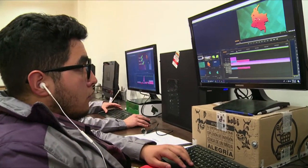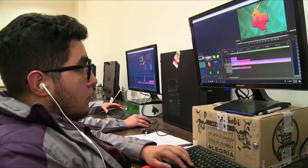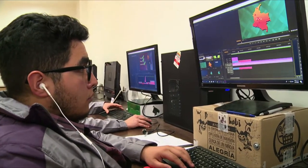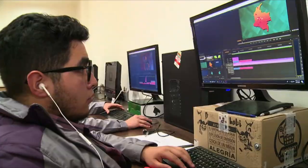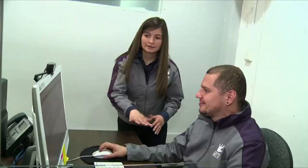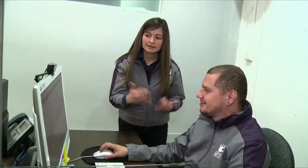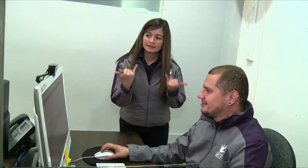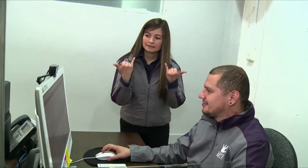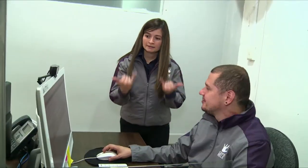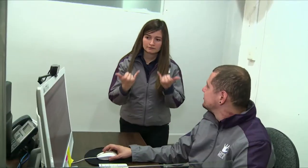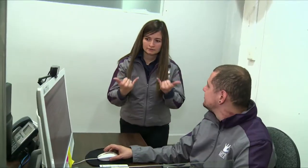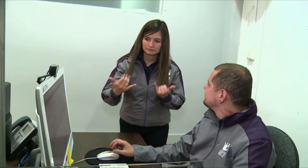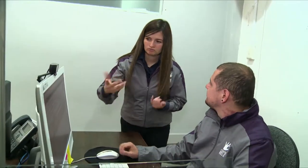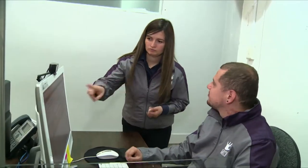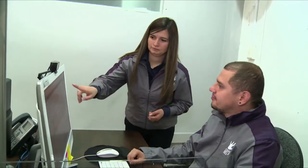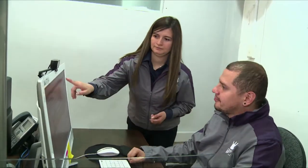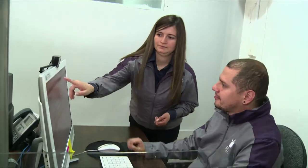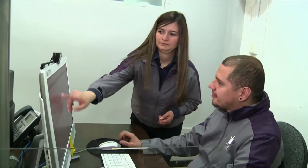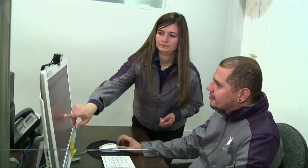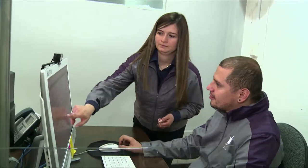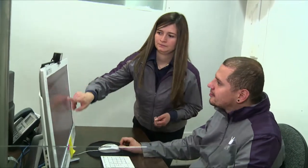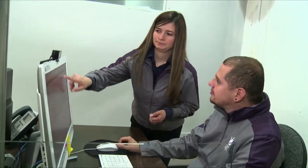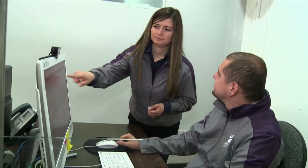comunicación entre las personas sordas y las personas oyentes.